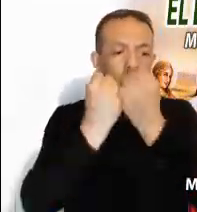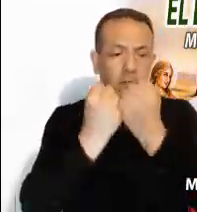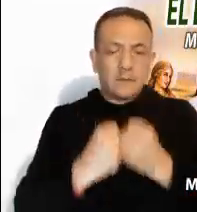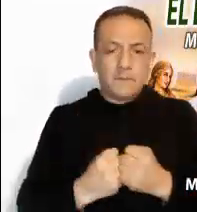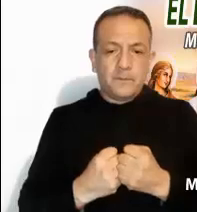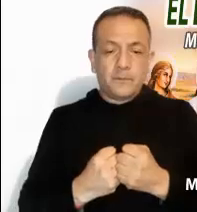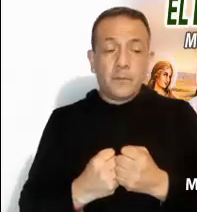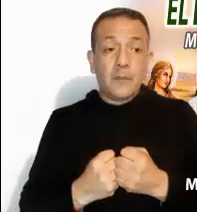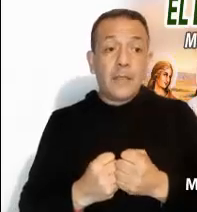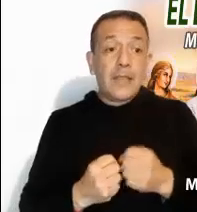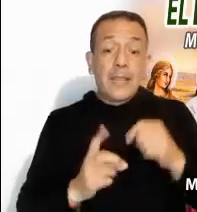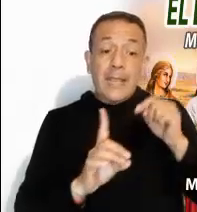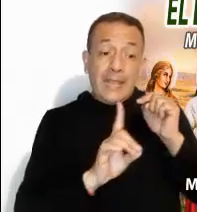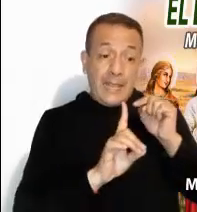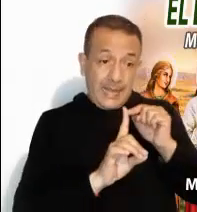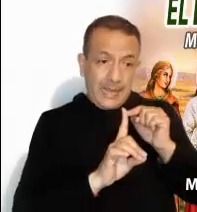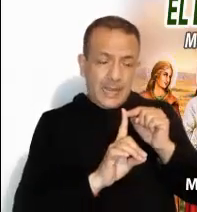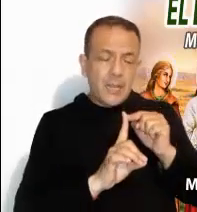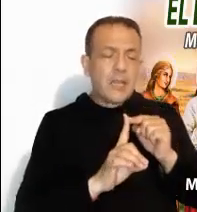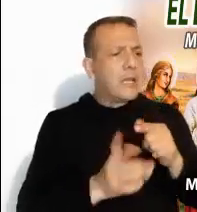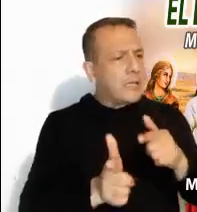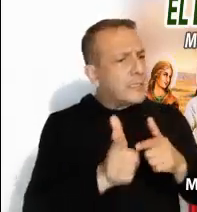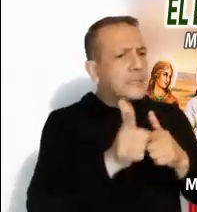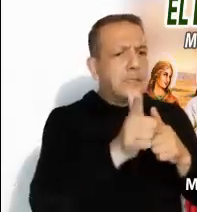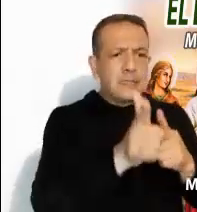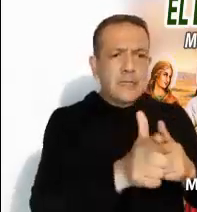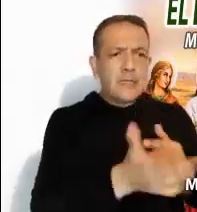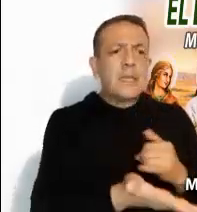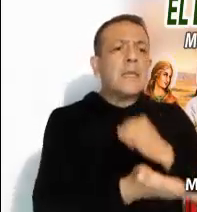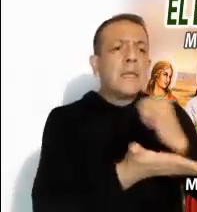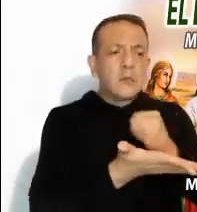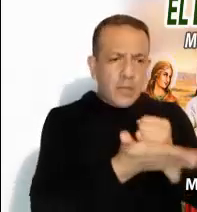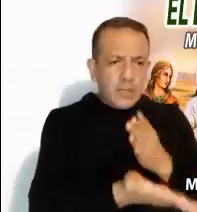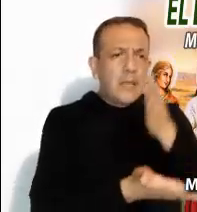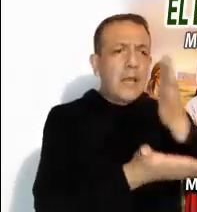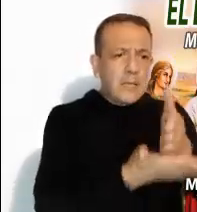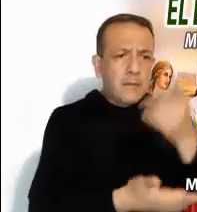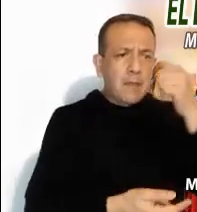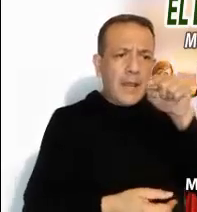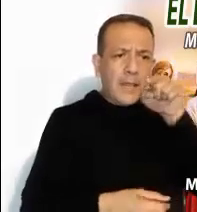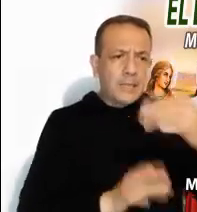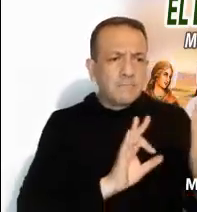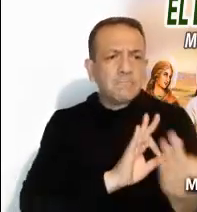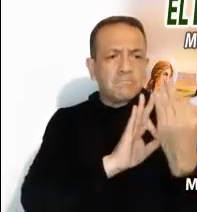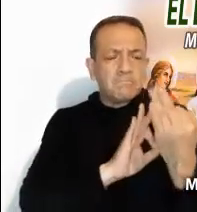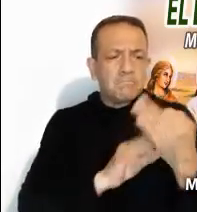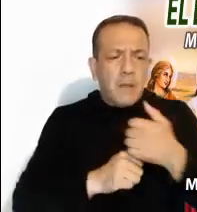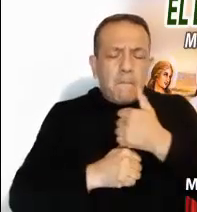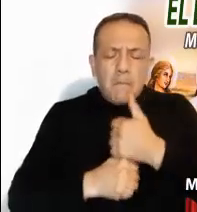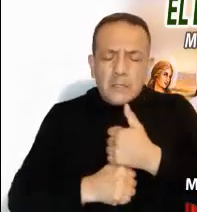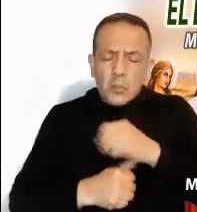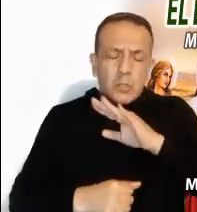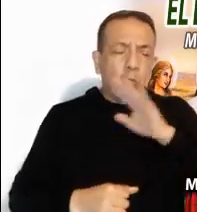recibido desde Jerusalén no basta para detenerlo en la decisión de afrontar la pasión y la muerte